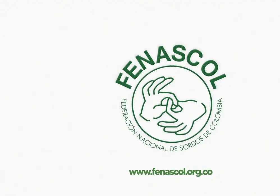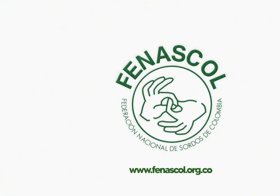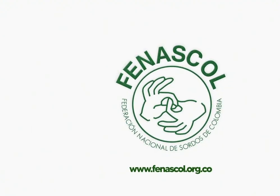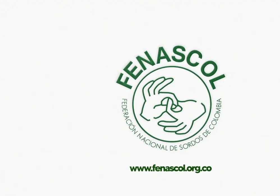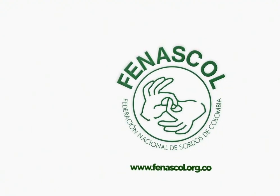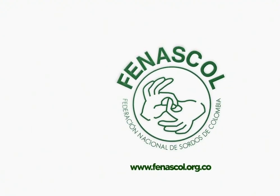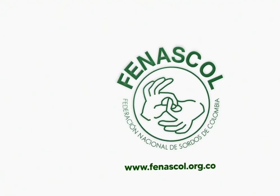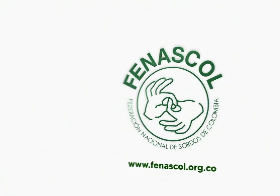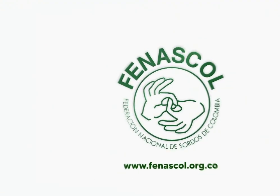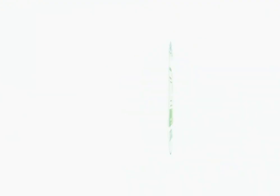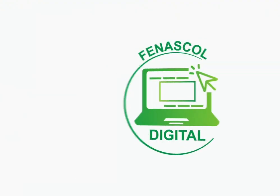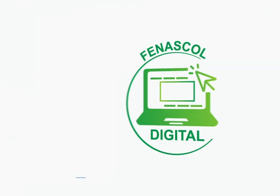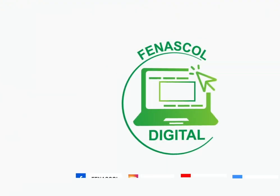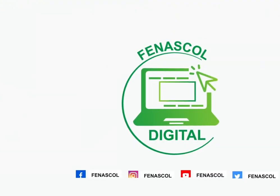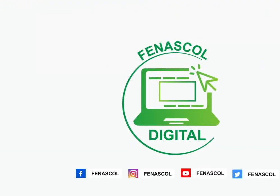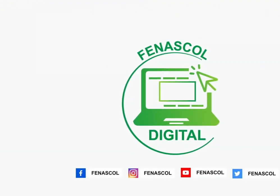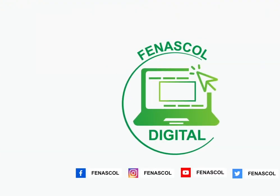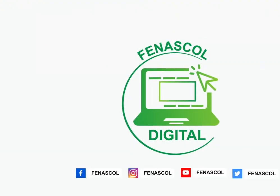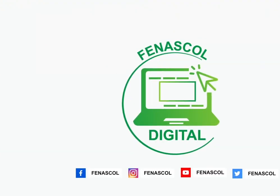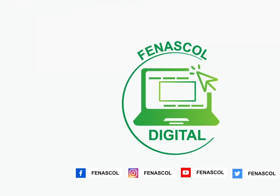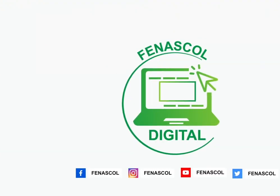¡Suscríbete al canal! Gracias.